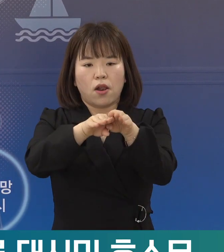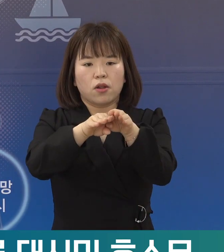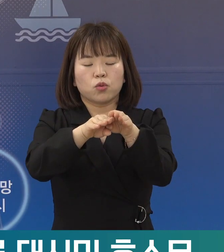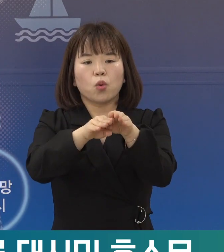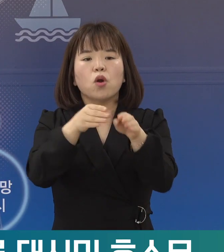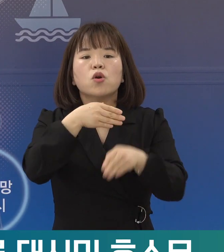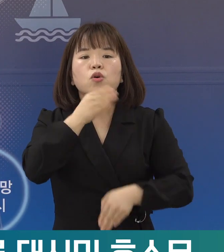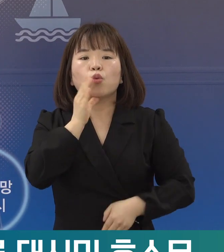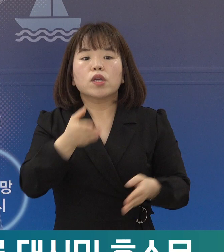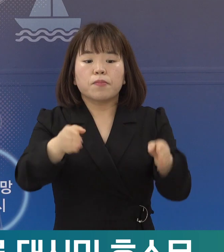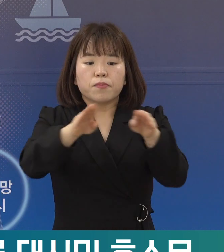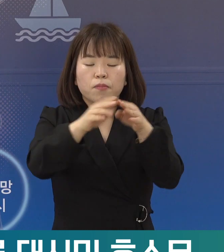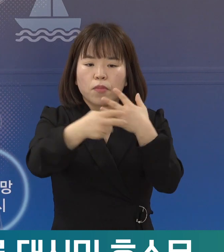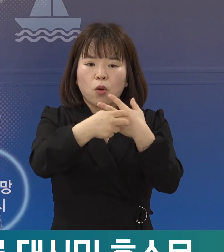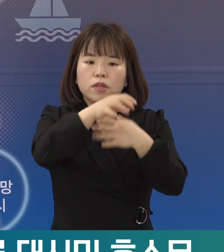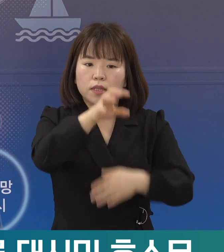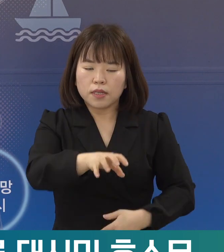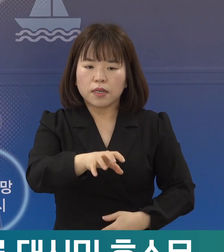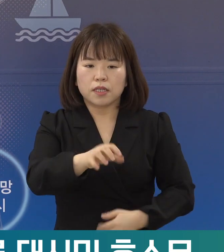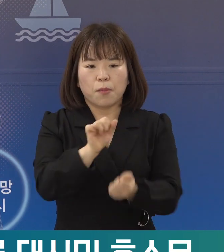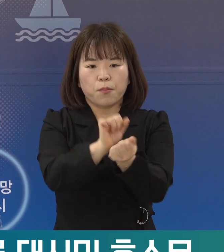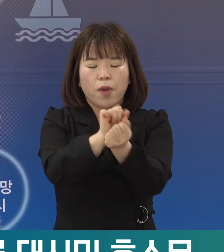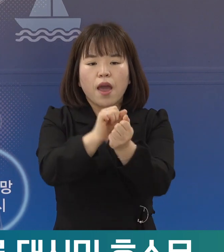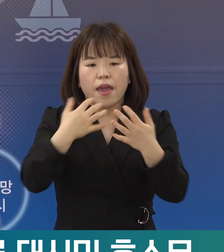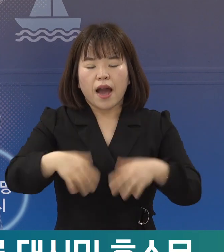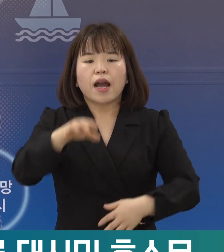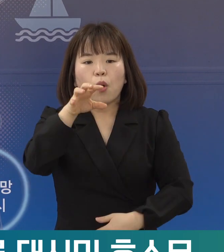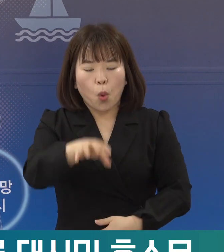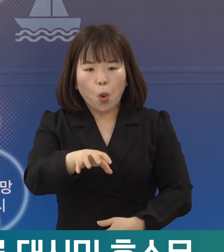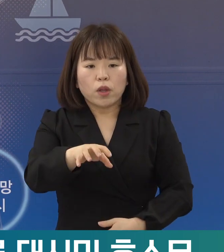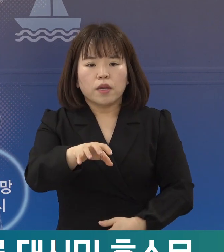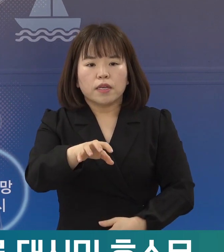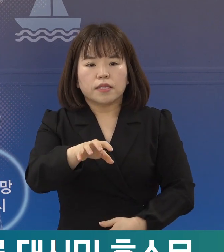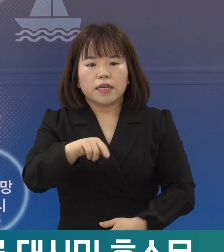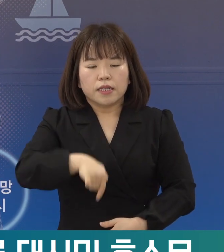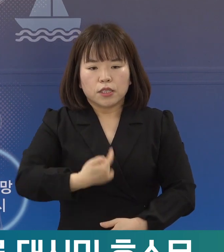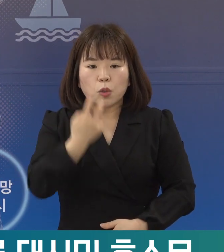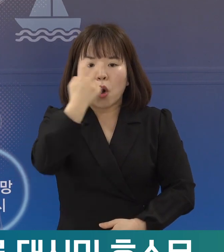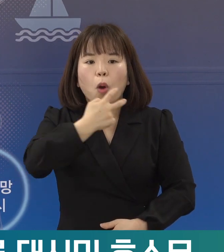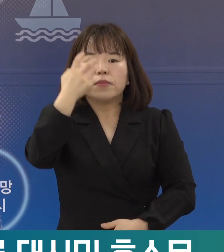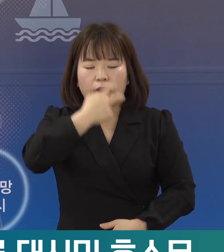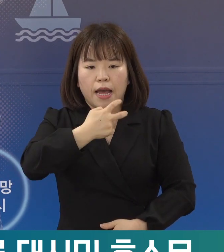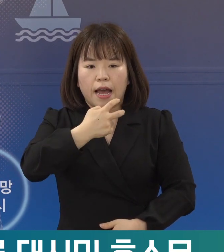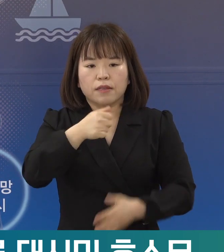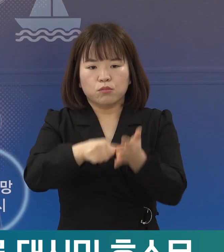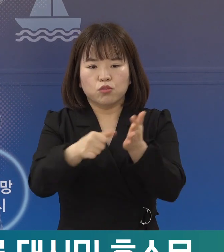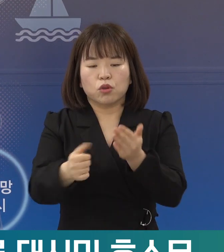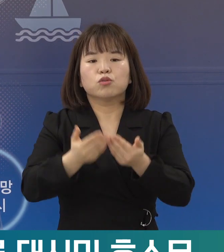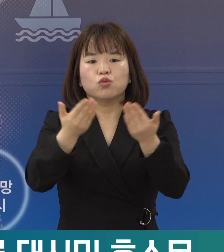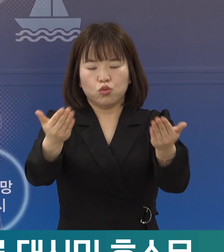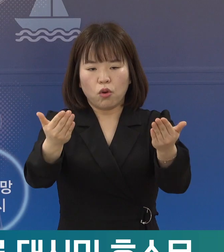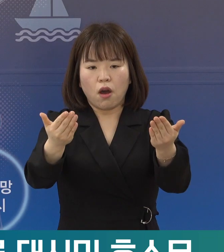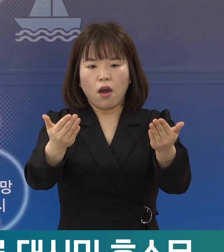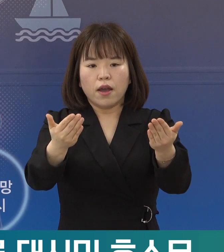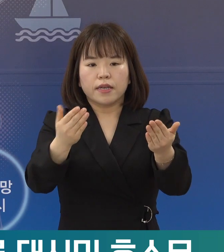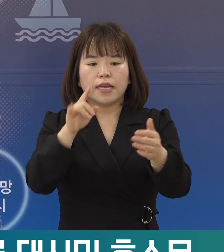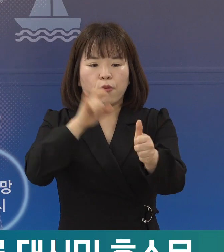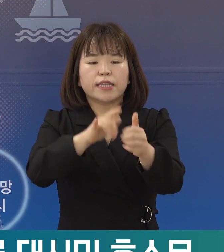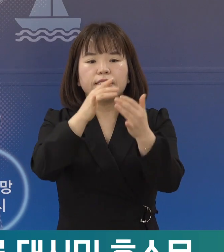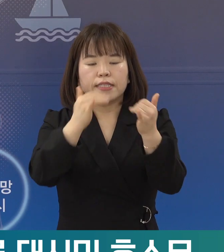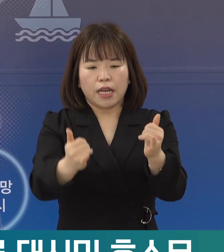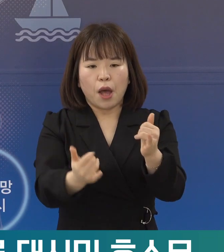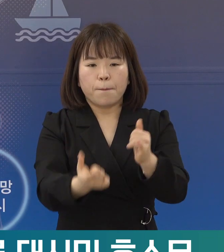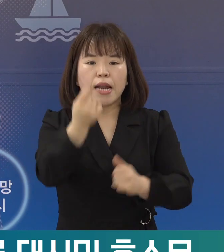요양병원 등 감염 취약시설에 자가진단 키트를 무료로 제공하여 감염자 조기 발견과